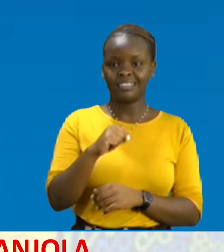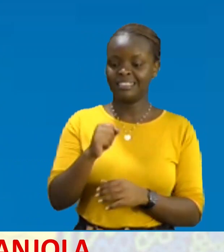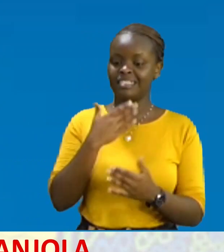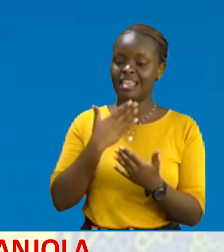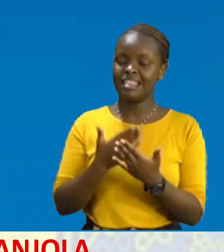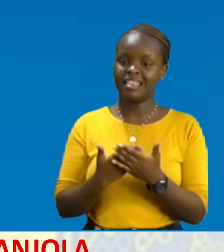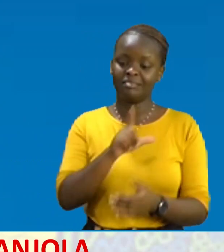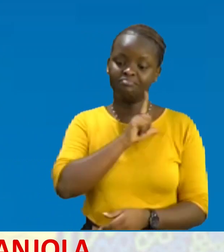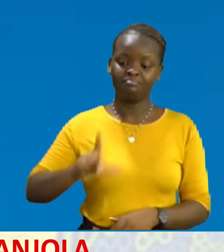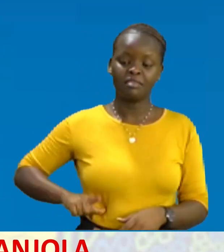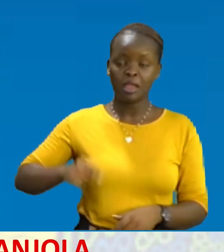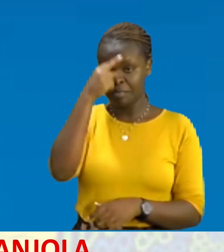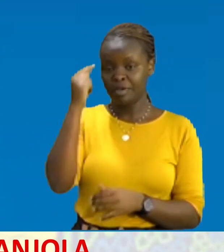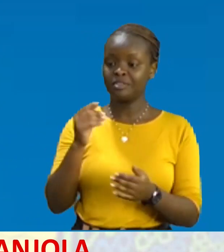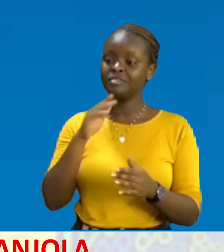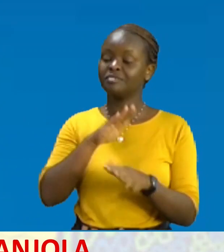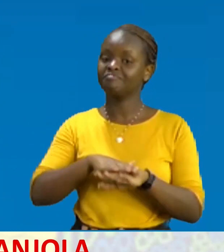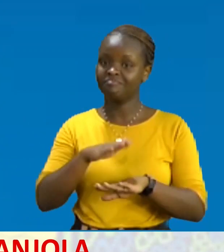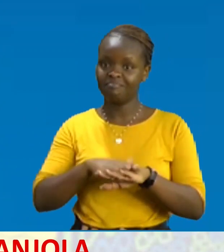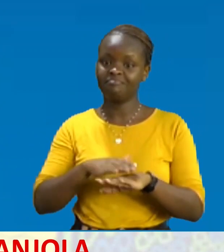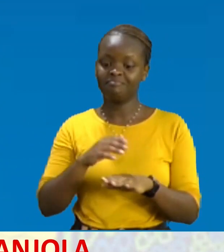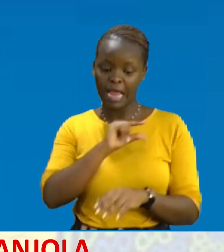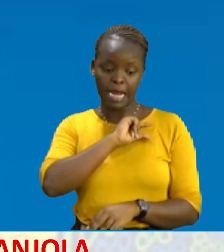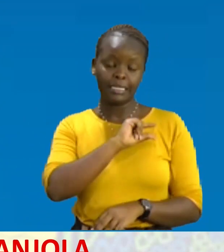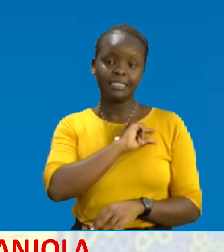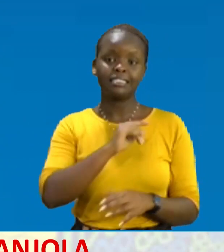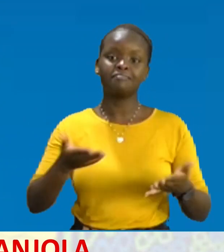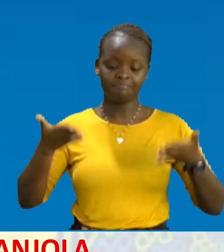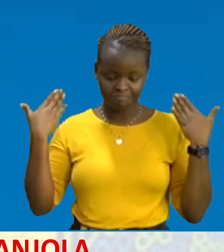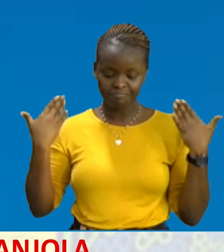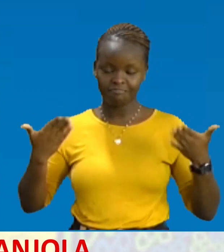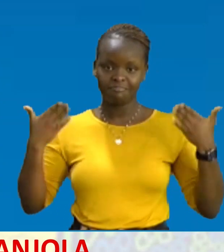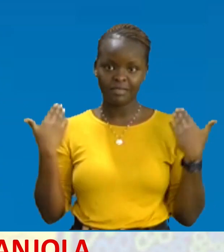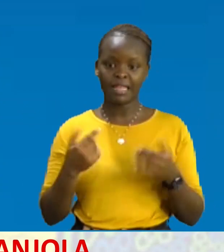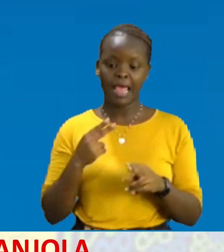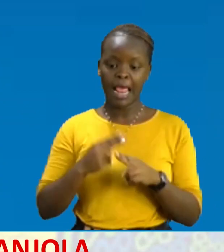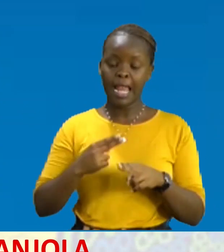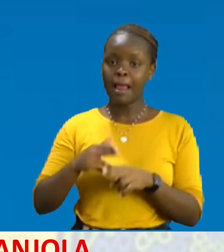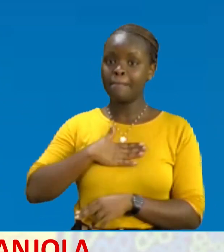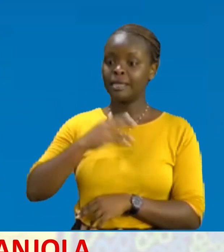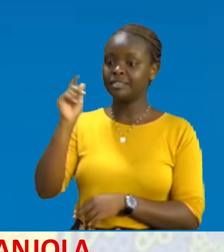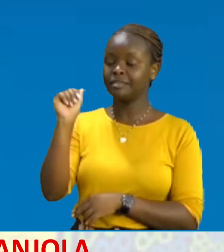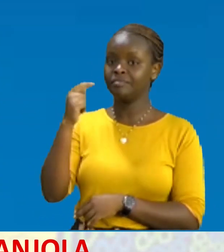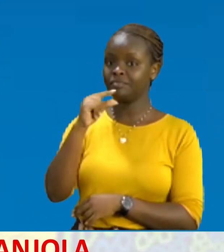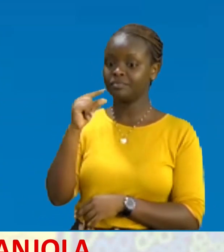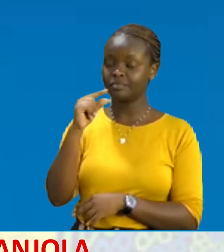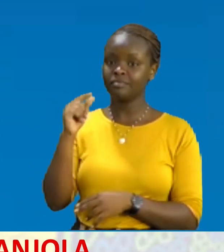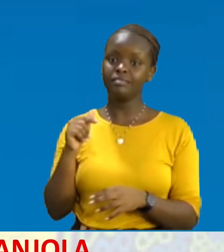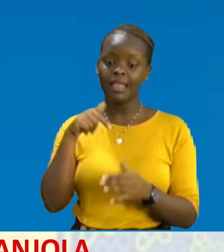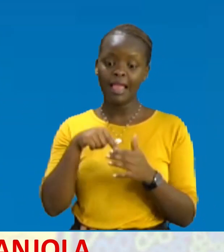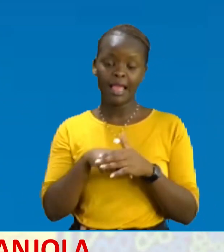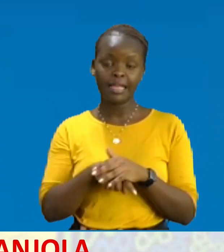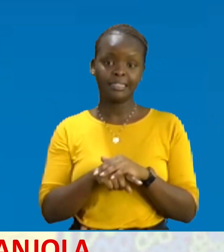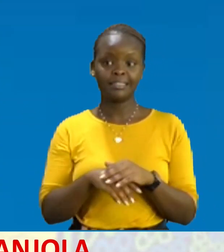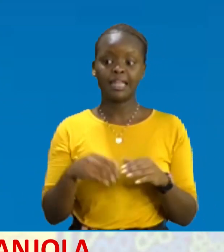Shukuru ni buwana kwa kuwa ni muema kwa maana wa fadhili zaki ni Zami Lele Nite Eji Hapa ndani ya